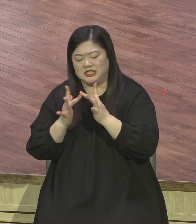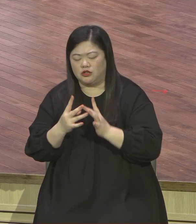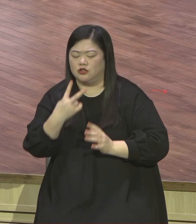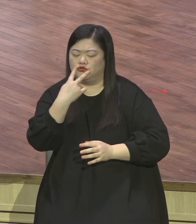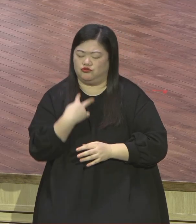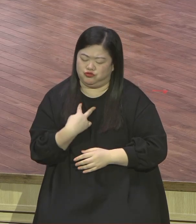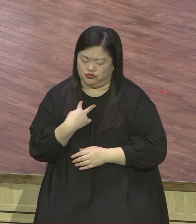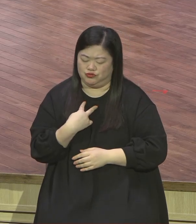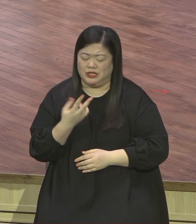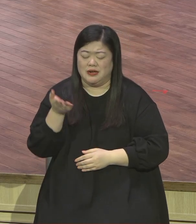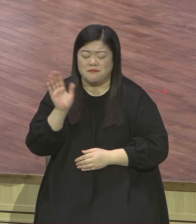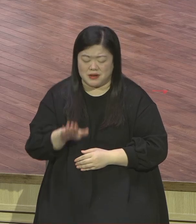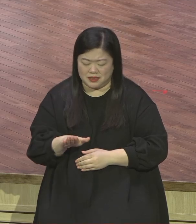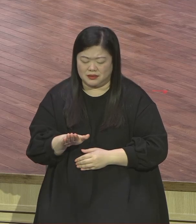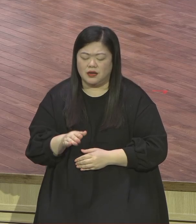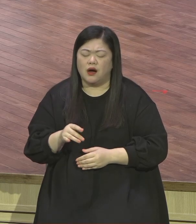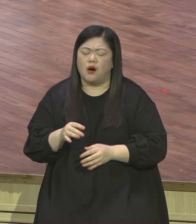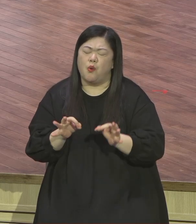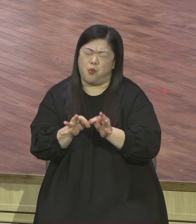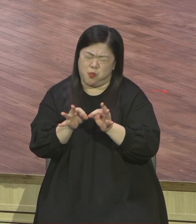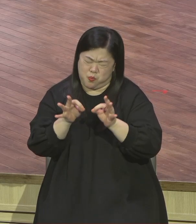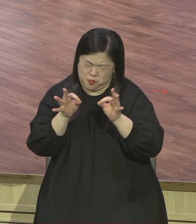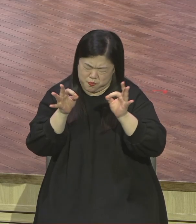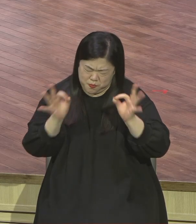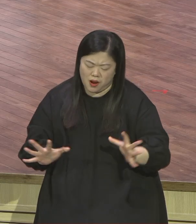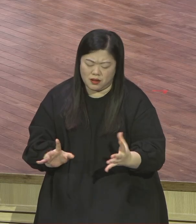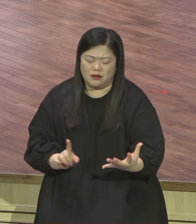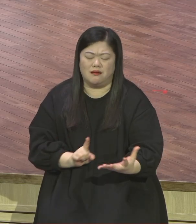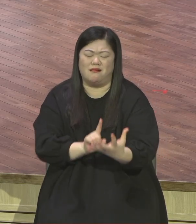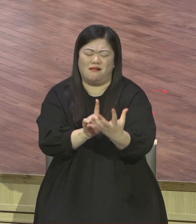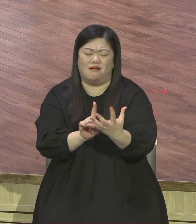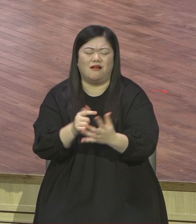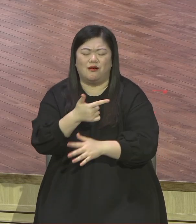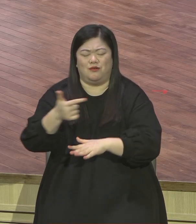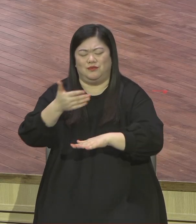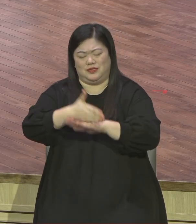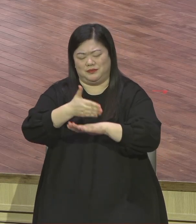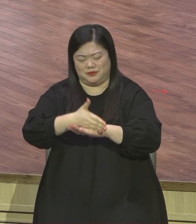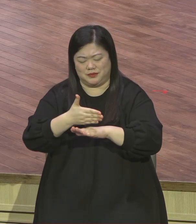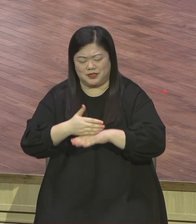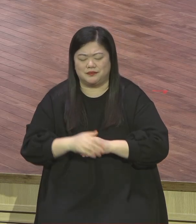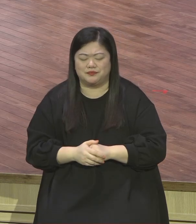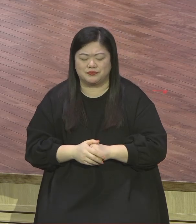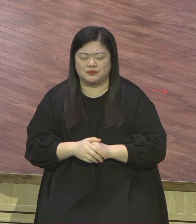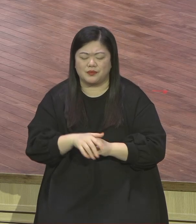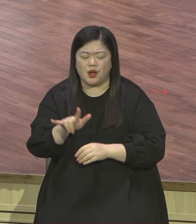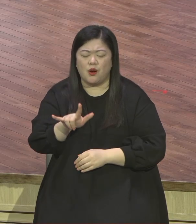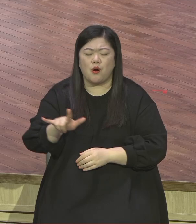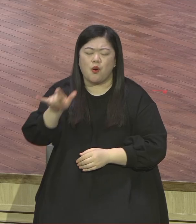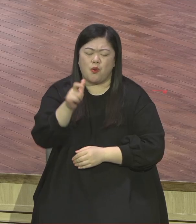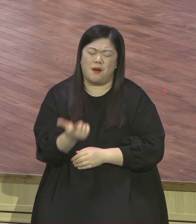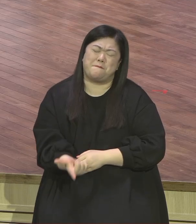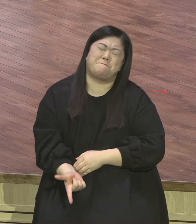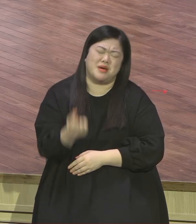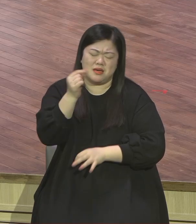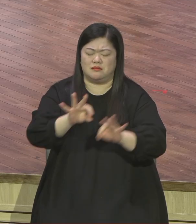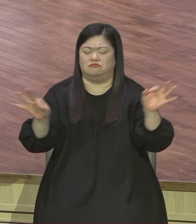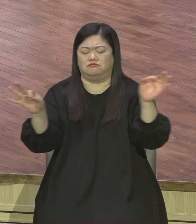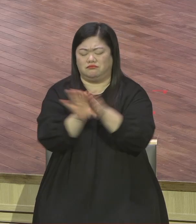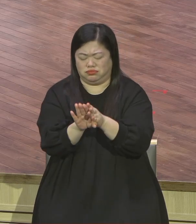보면서 예배되게 되면 감사합니다 하루속히 이 코로나 종식되어져서 우리 성도들의 전과처럼 마음껏 주님을 찬양하고